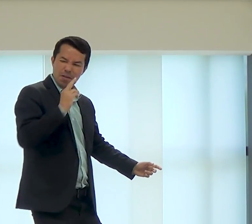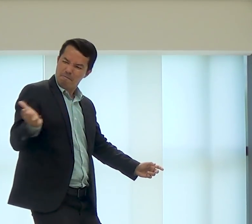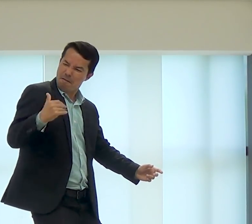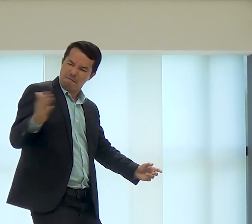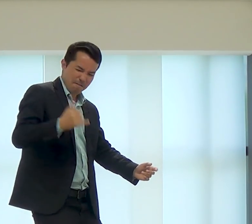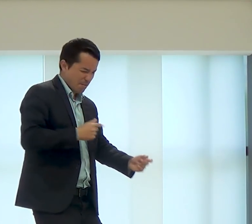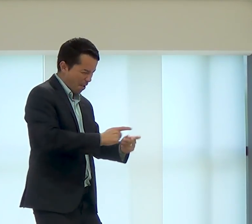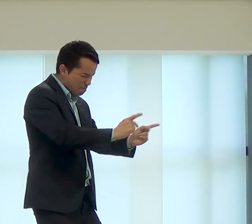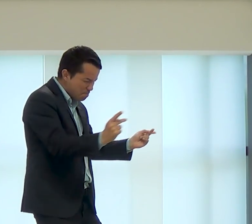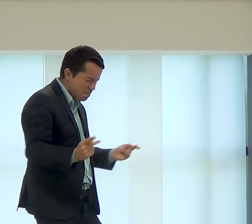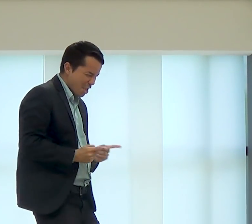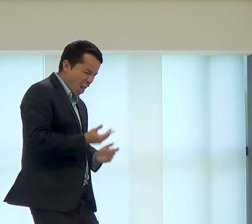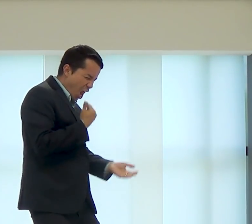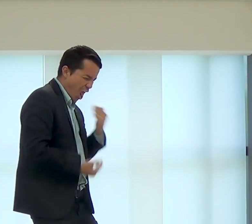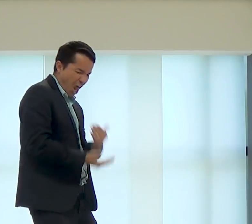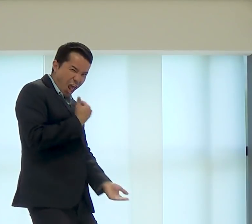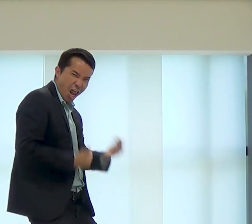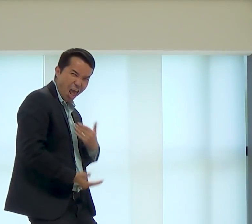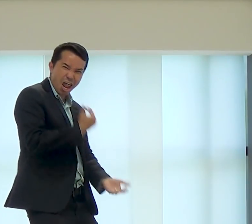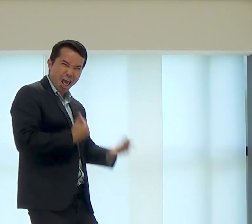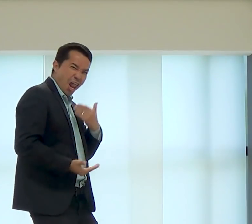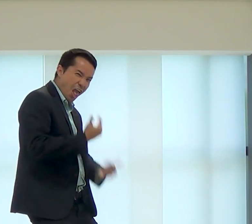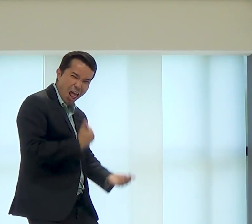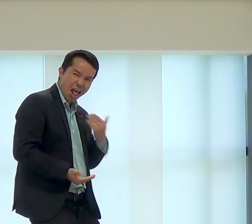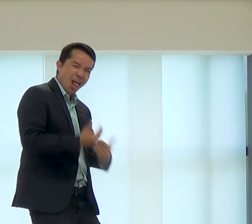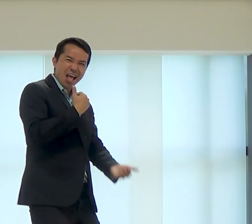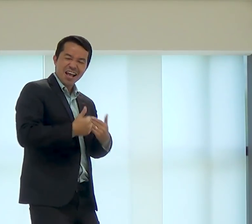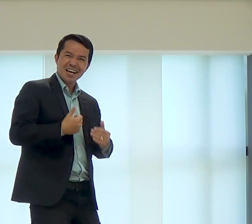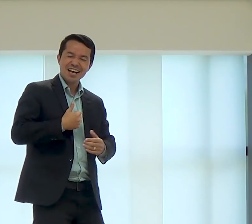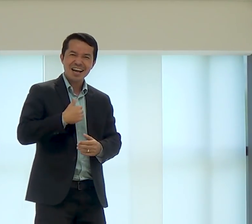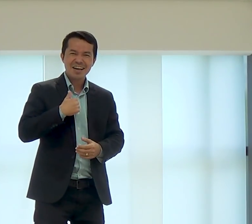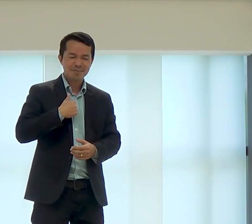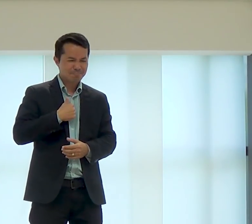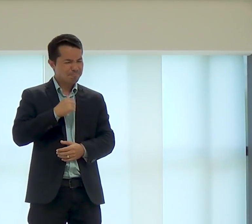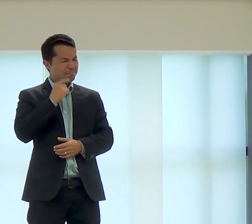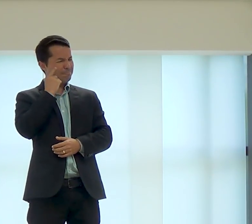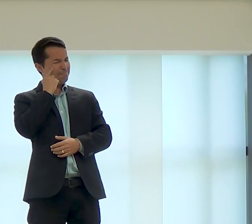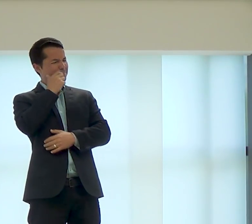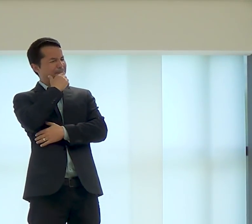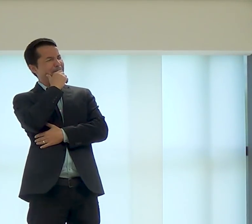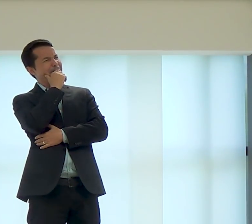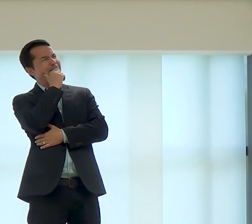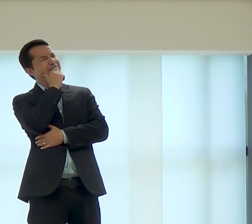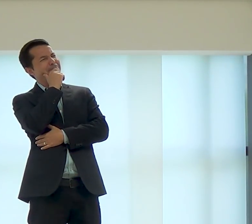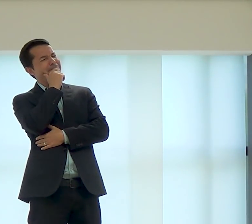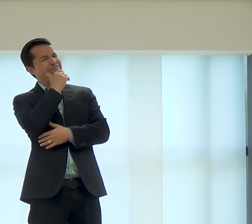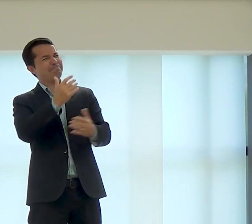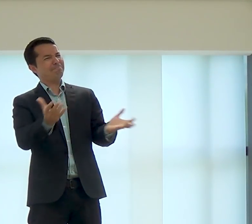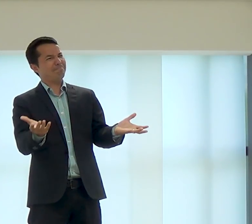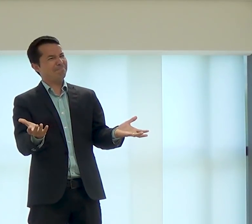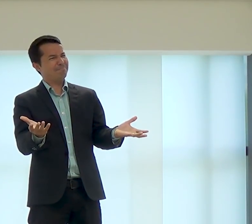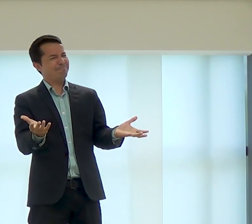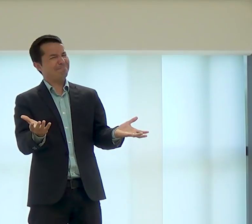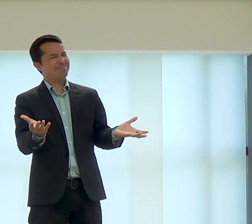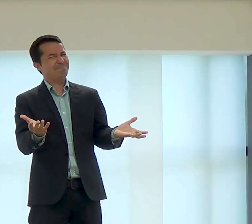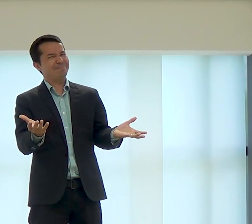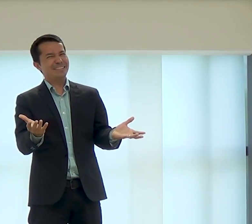iam gastar algum dinheiro, comer pizza, iam para o restaurante, eu ficava admirado, só observando,